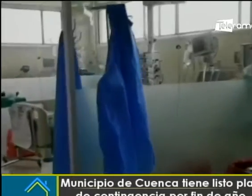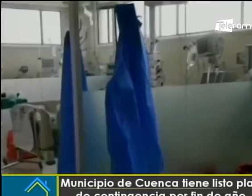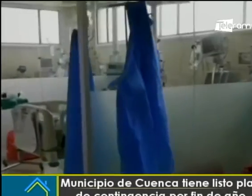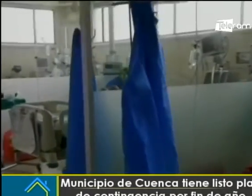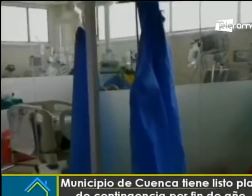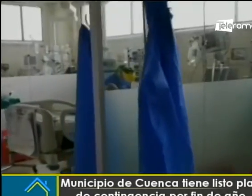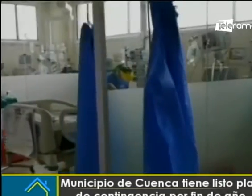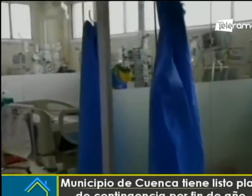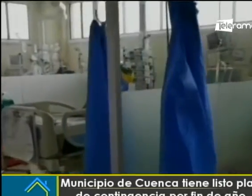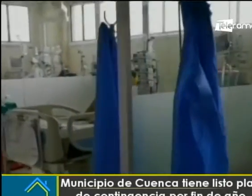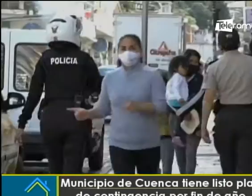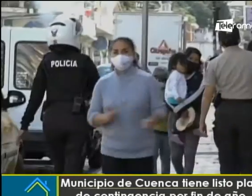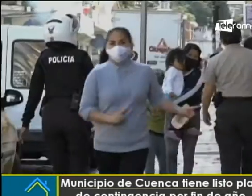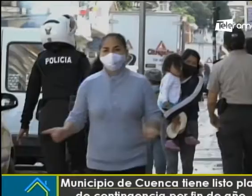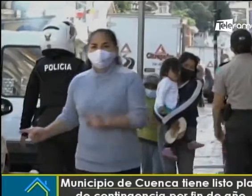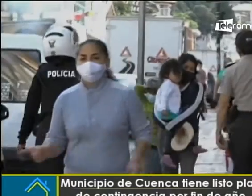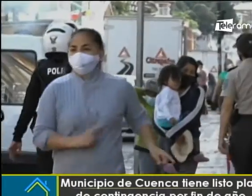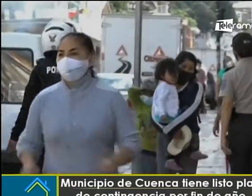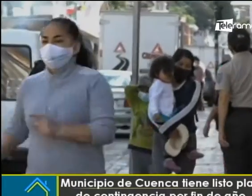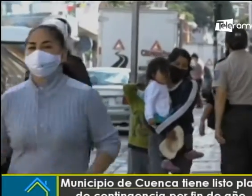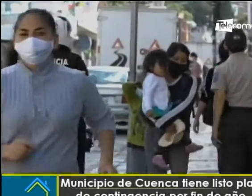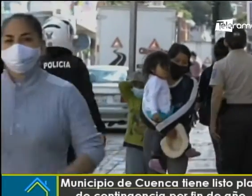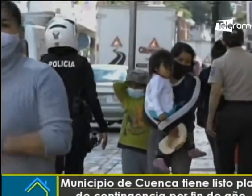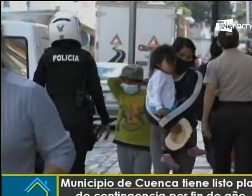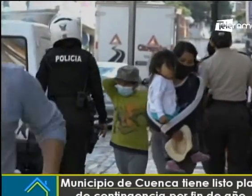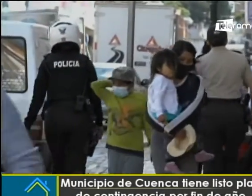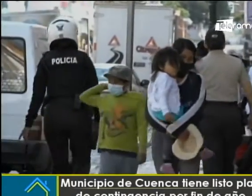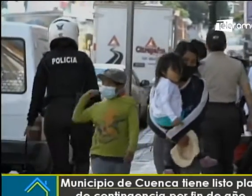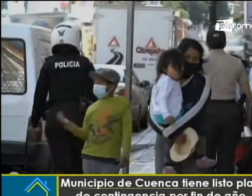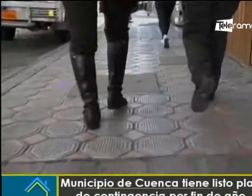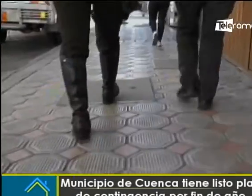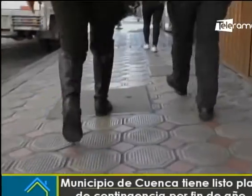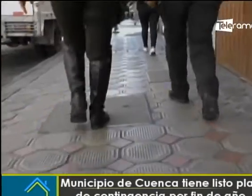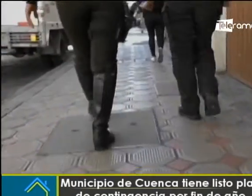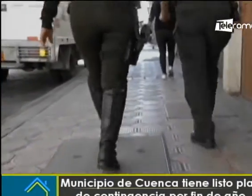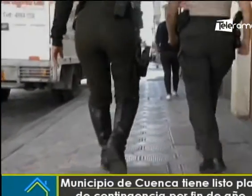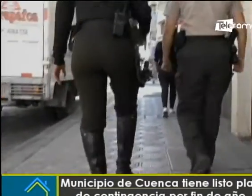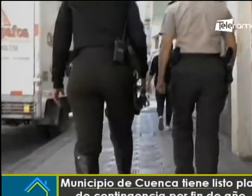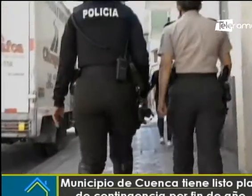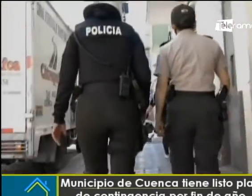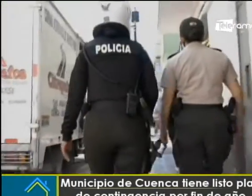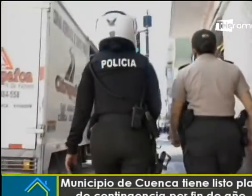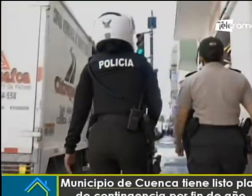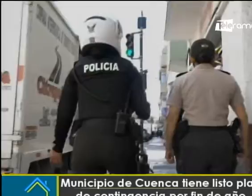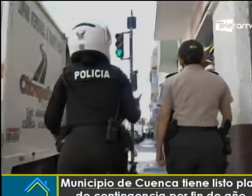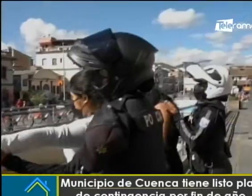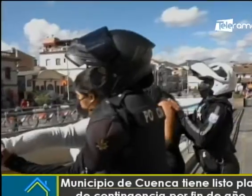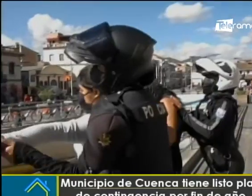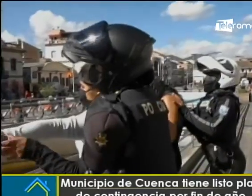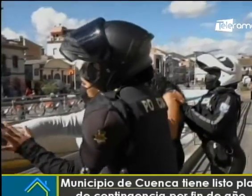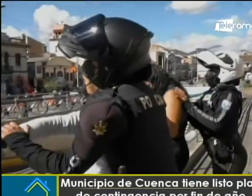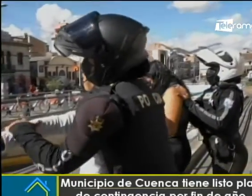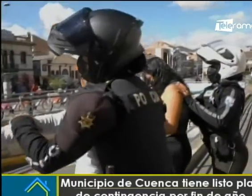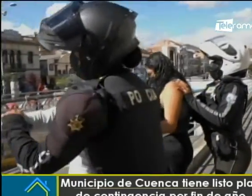viajero, que a pesar de las restricciones, se registró una gran cantidad de personas en el recorrido. Para este 31